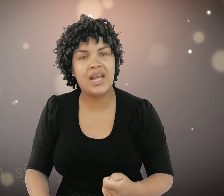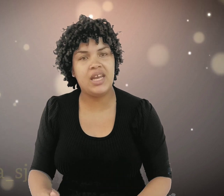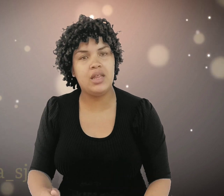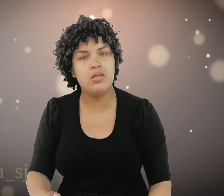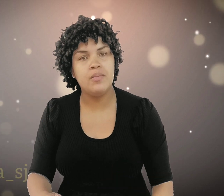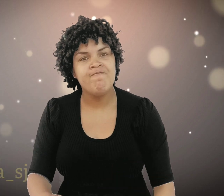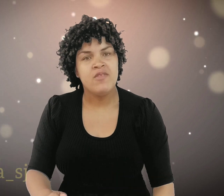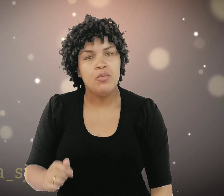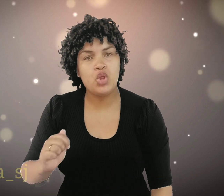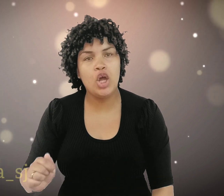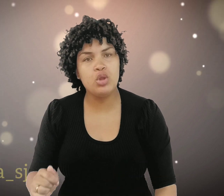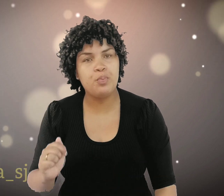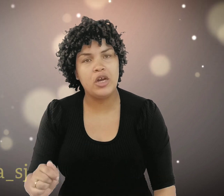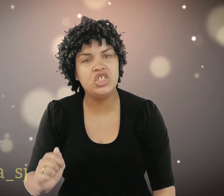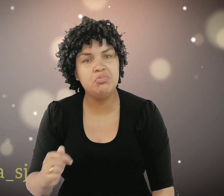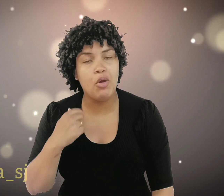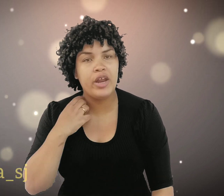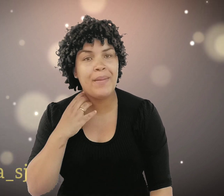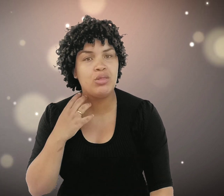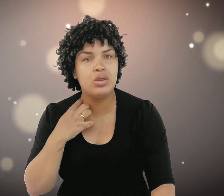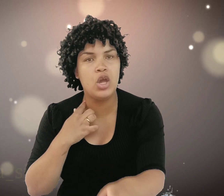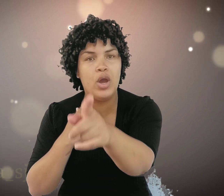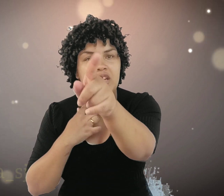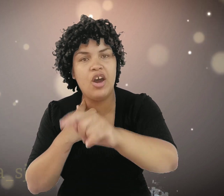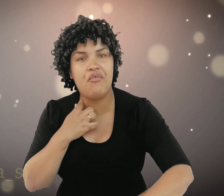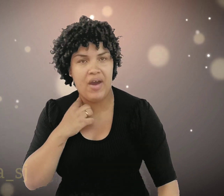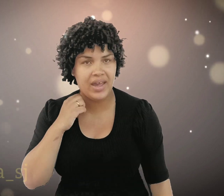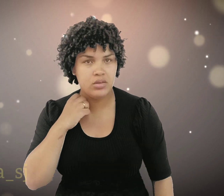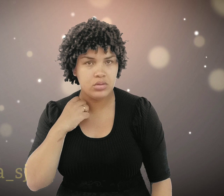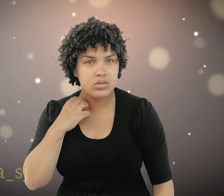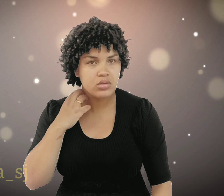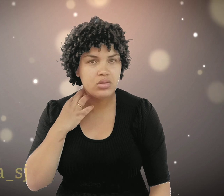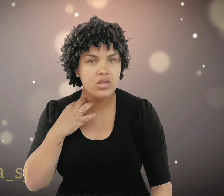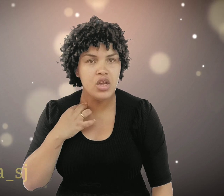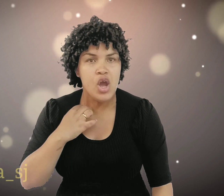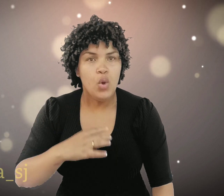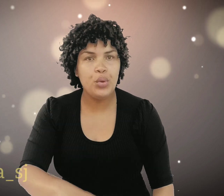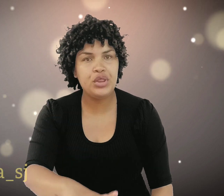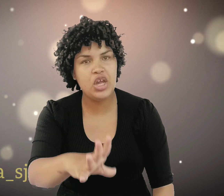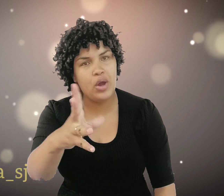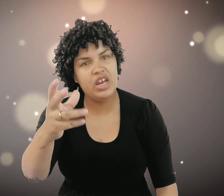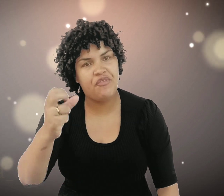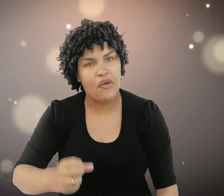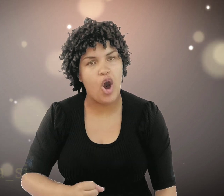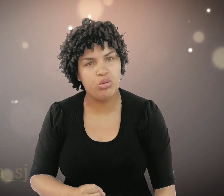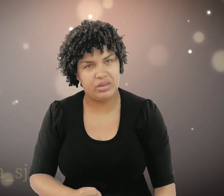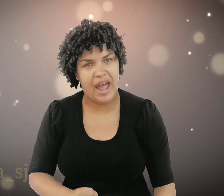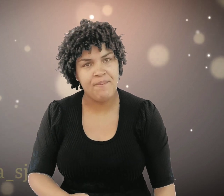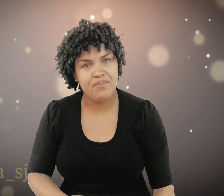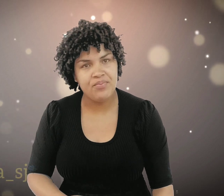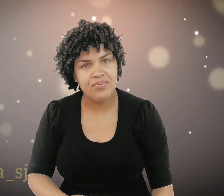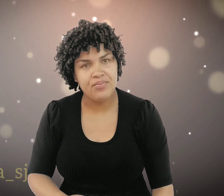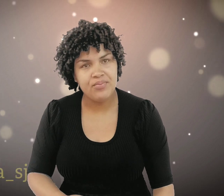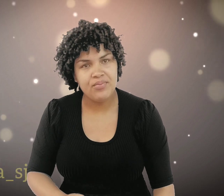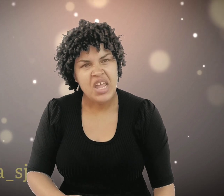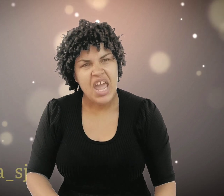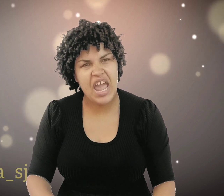crise. Todos podem ir embora. Mas o Senhor ele não vai. O Senhor ele volta. É